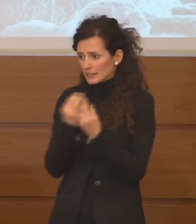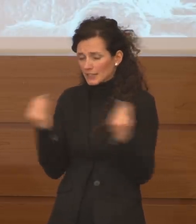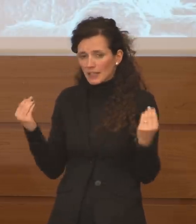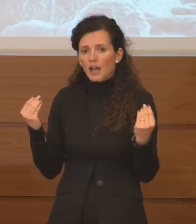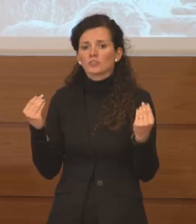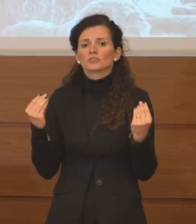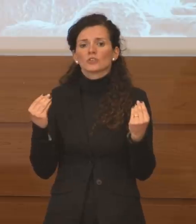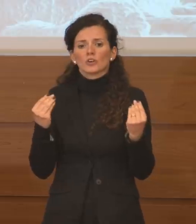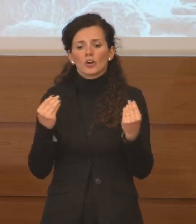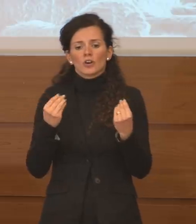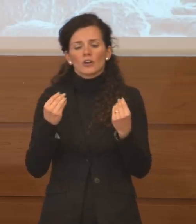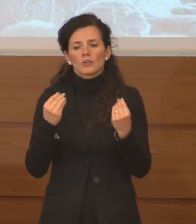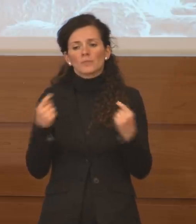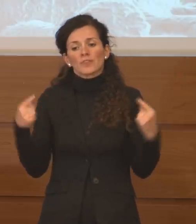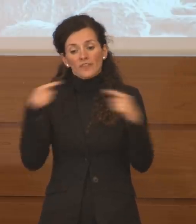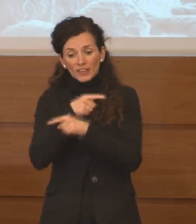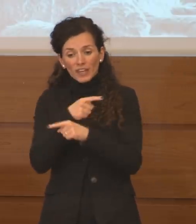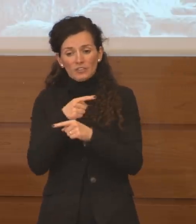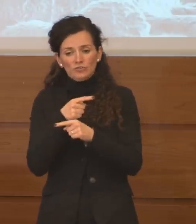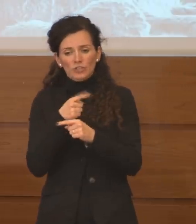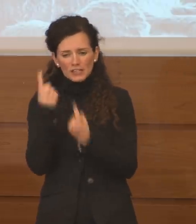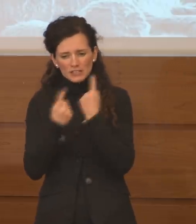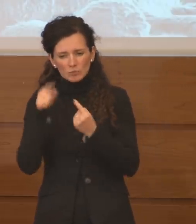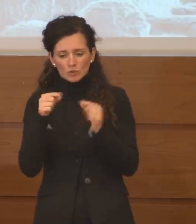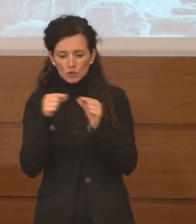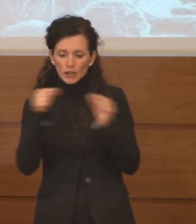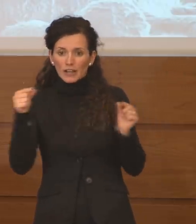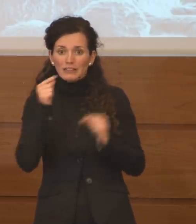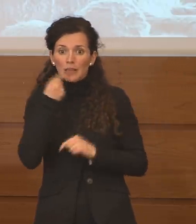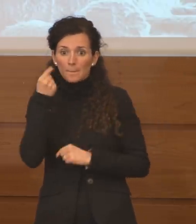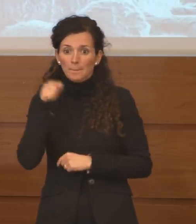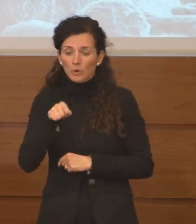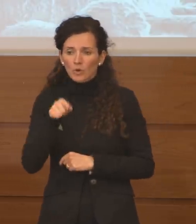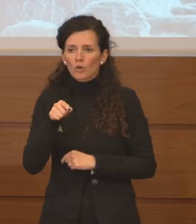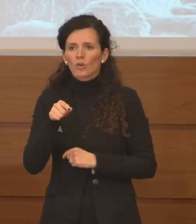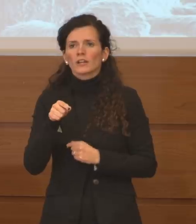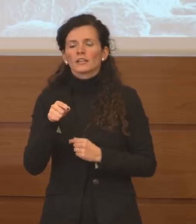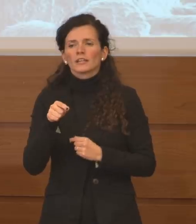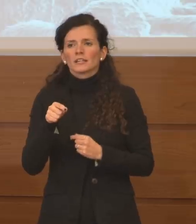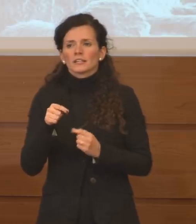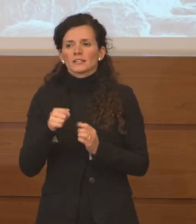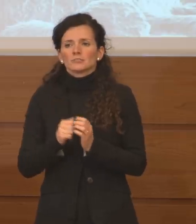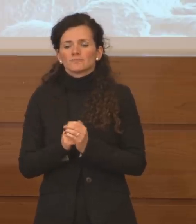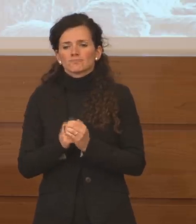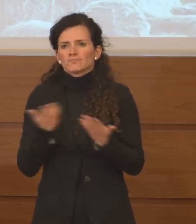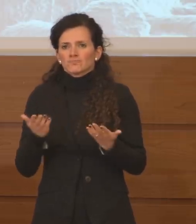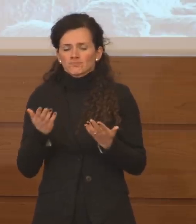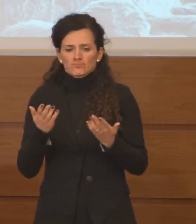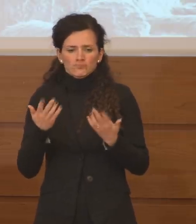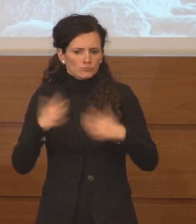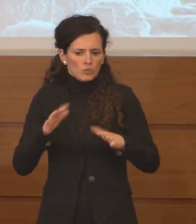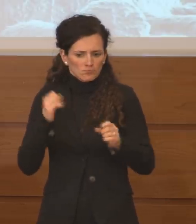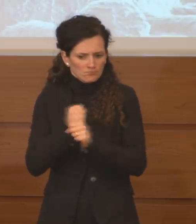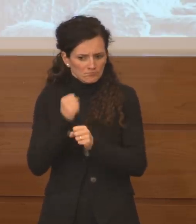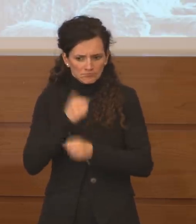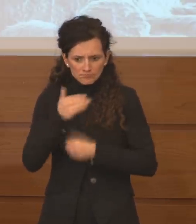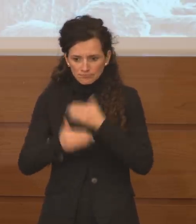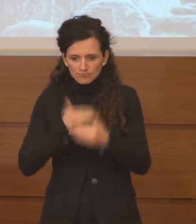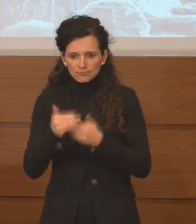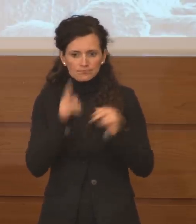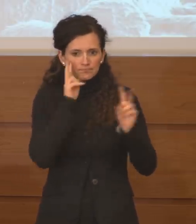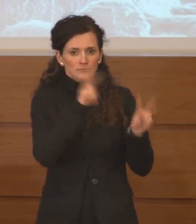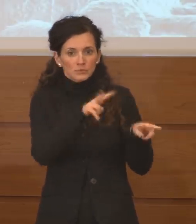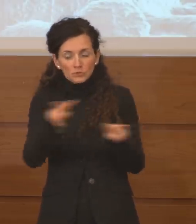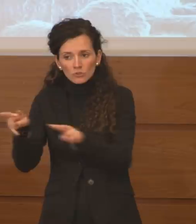Quindi questa è una cosa per quanto riguarda i tamponi e si tratta di una misura che è operativa e che non riguarda